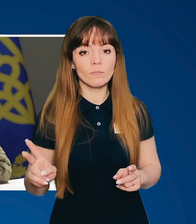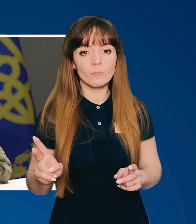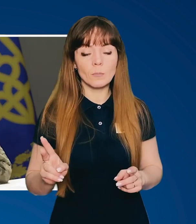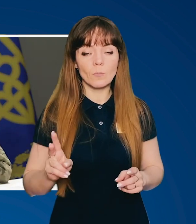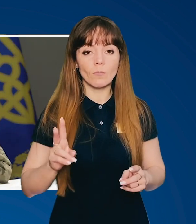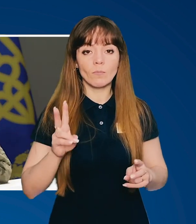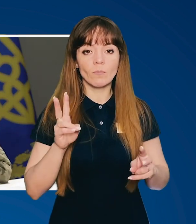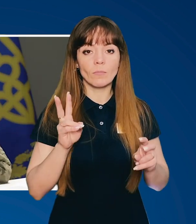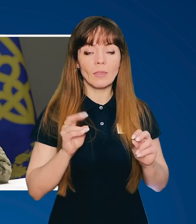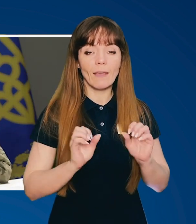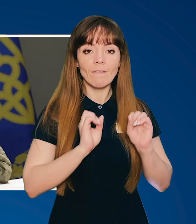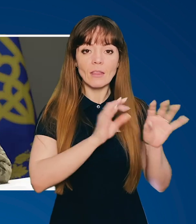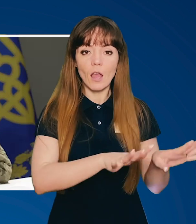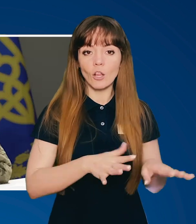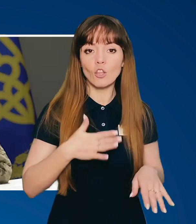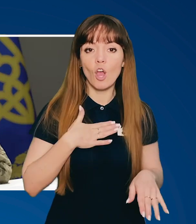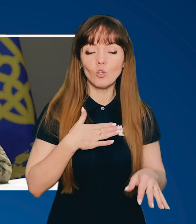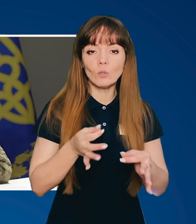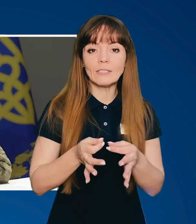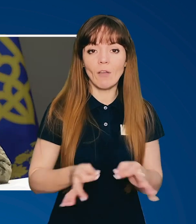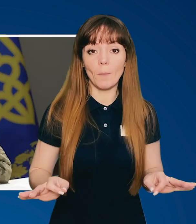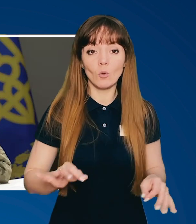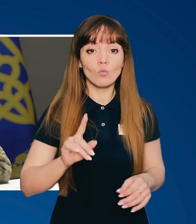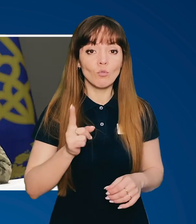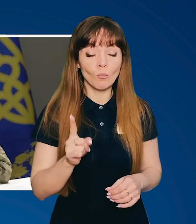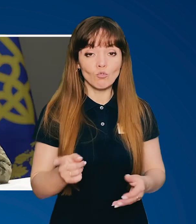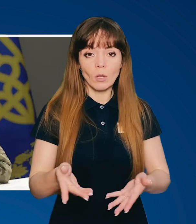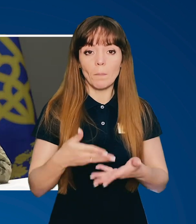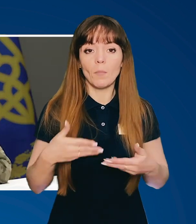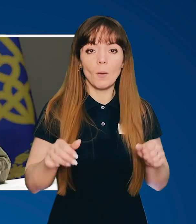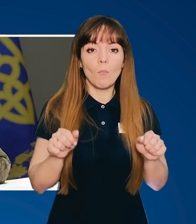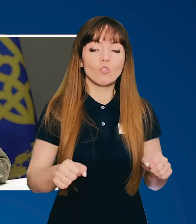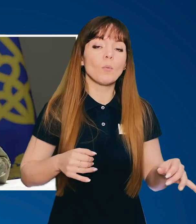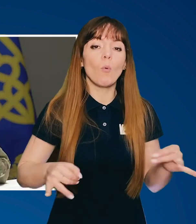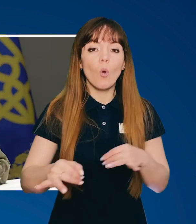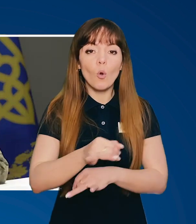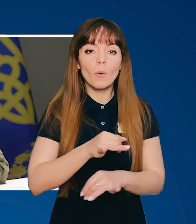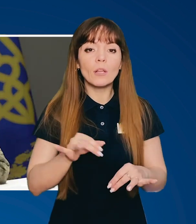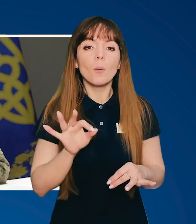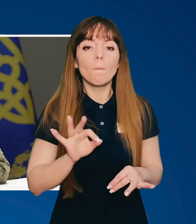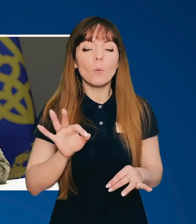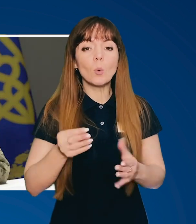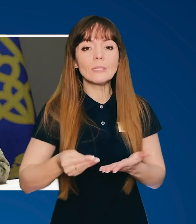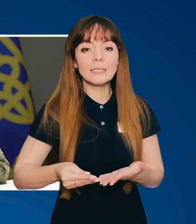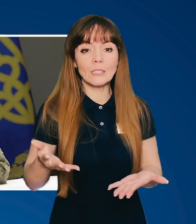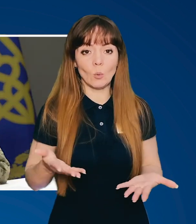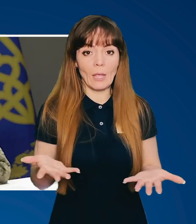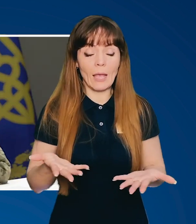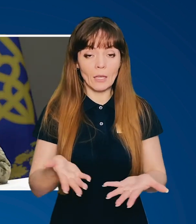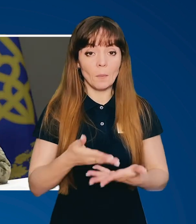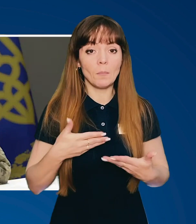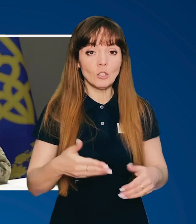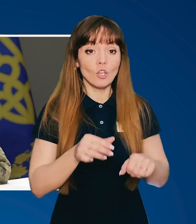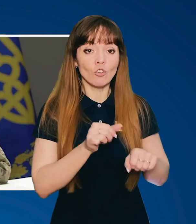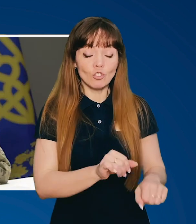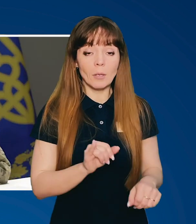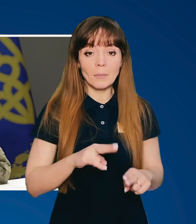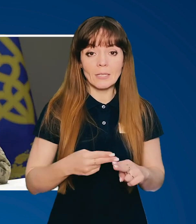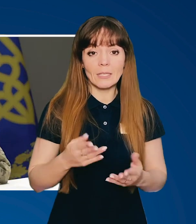не віддали нашу свободу. Тому що ми можемо говорити про цінності, які ми захищаємо. І